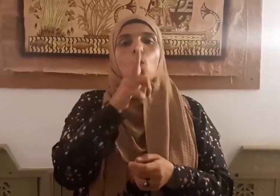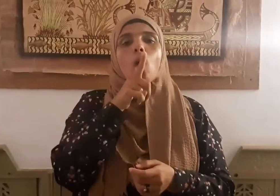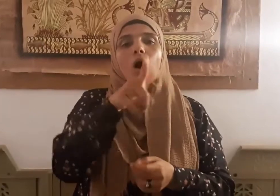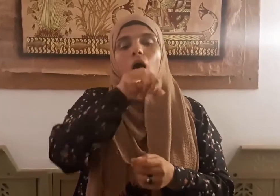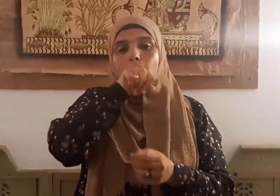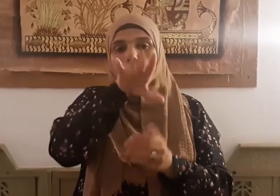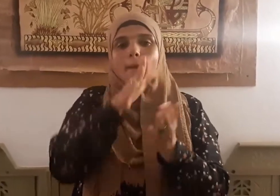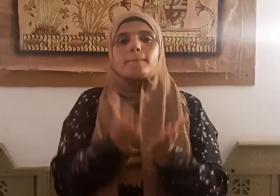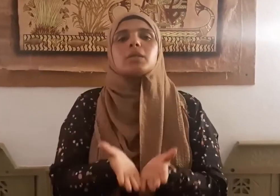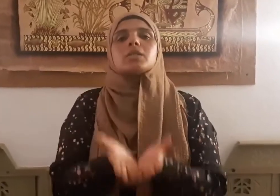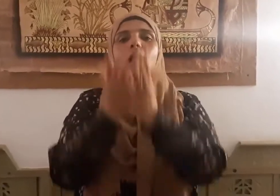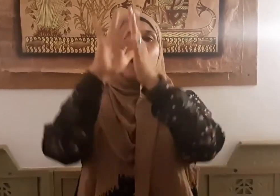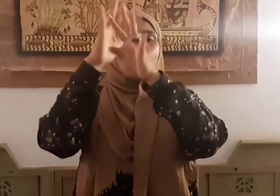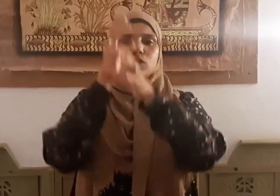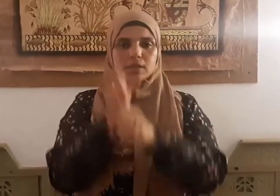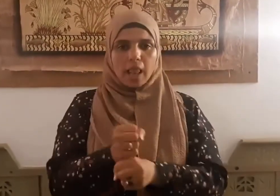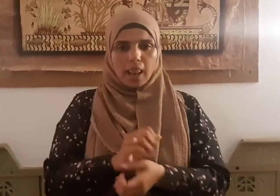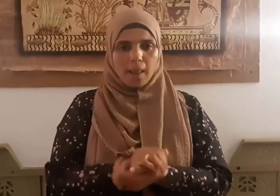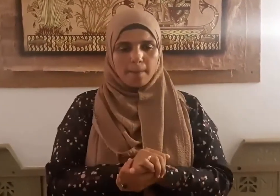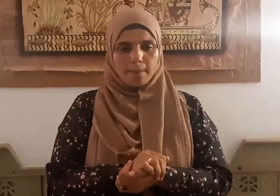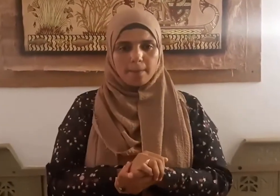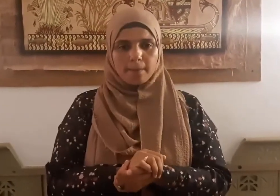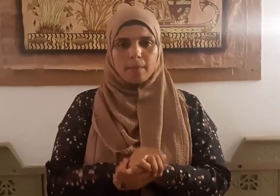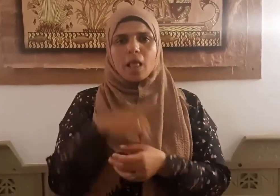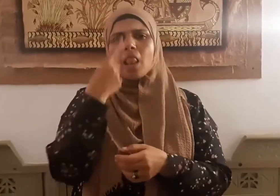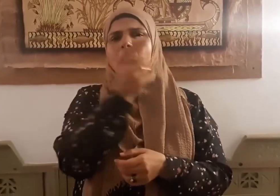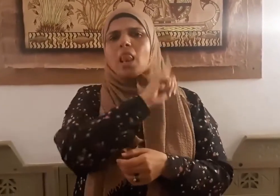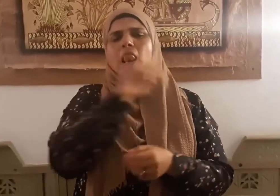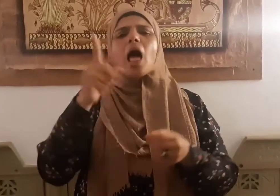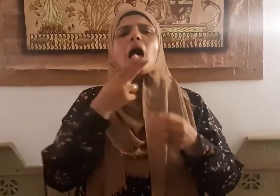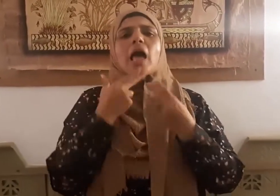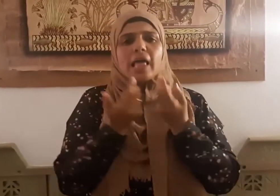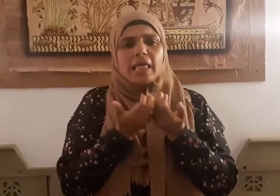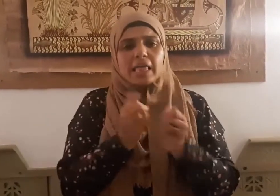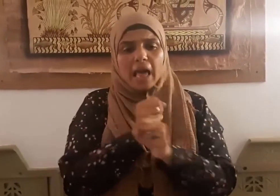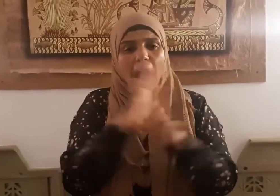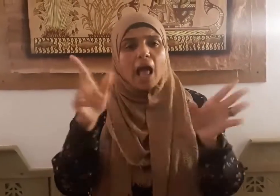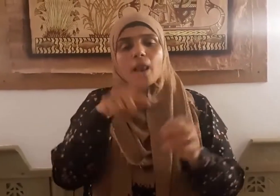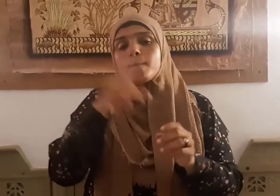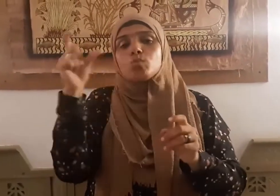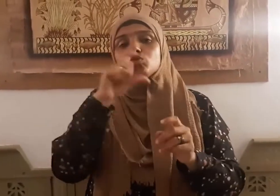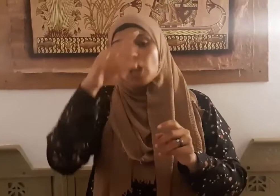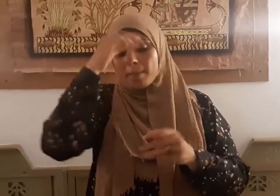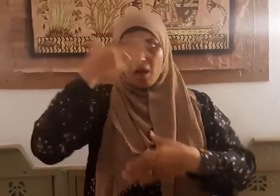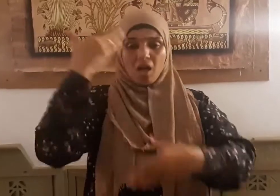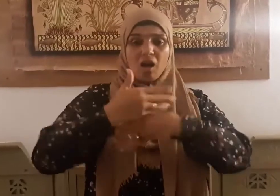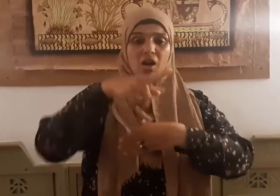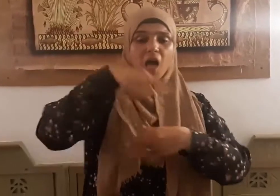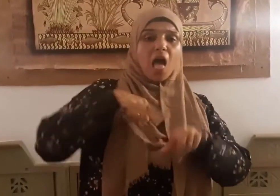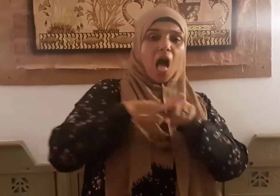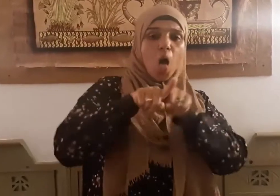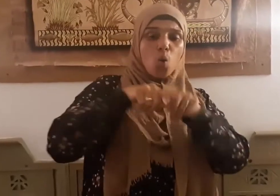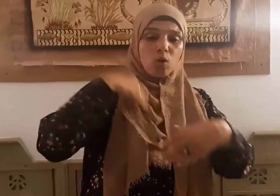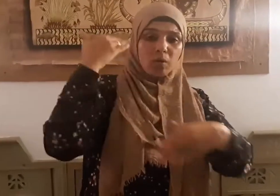الله عليه وسلم لا يحل للمسلم أن يهجر أخاه فوق